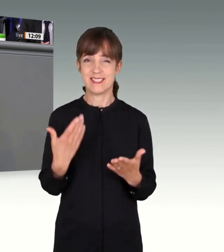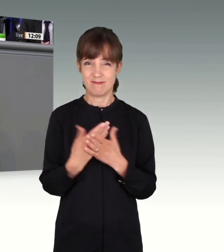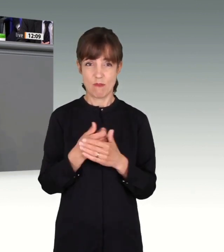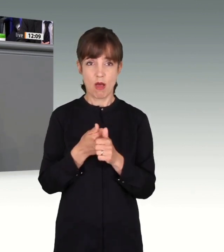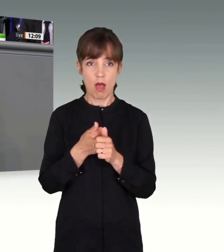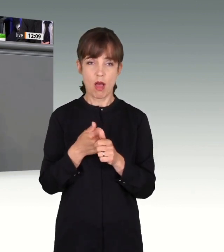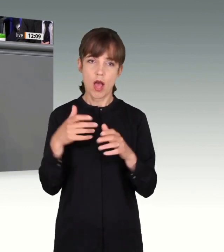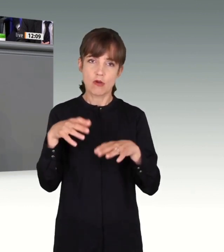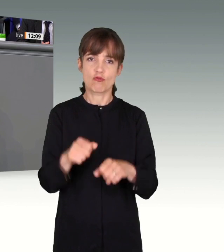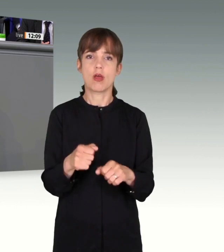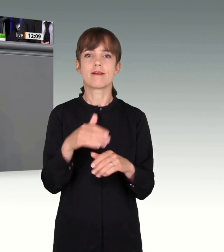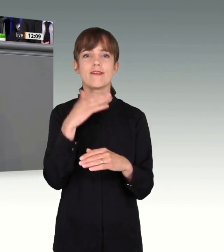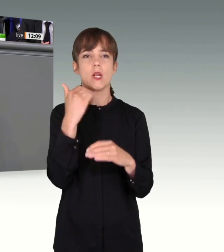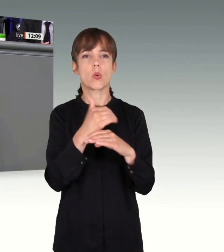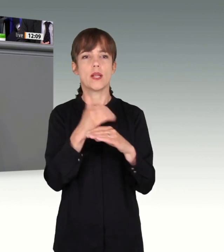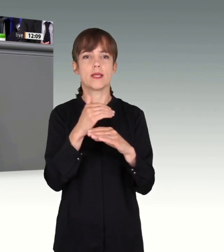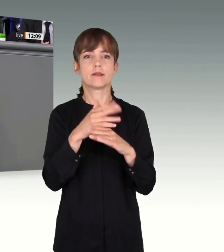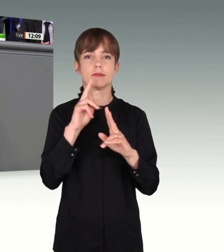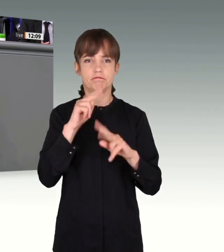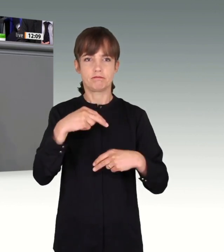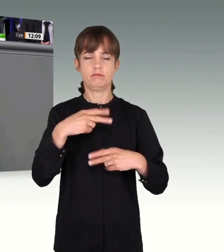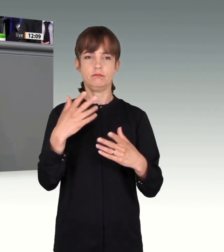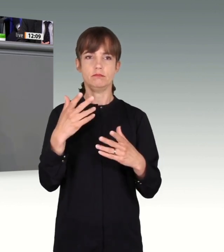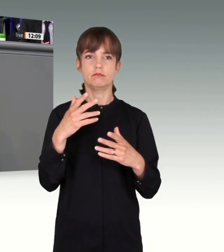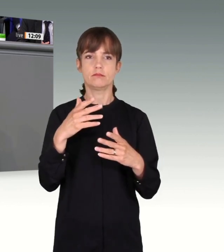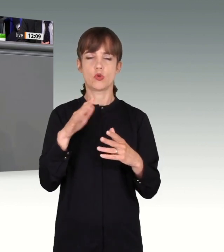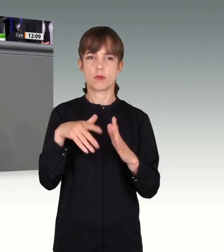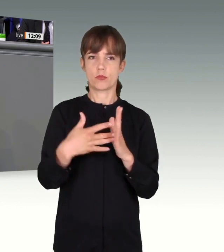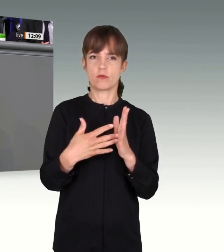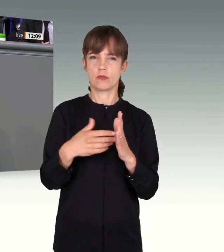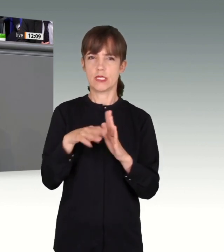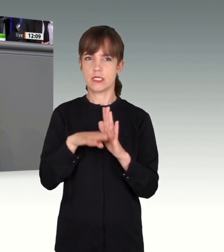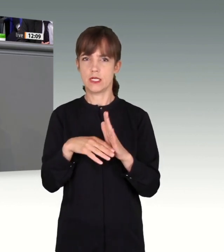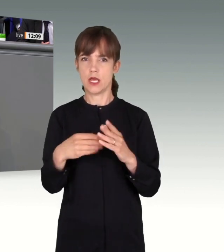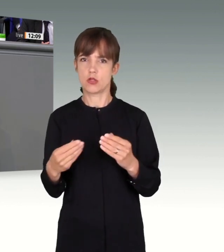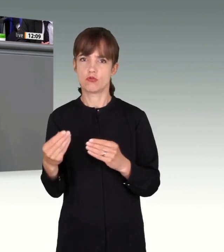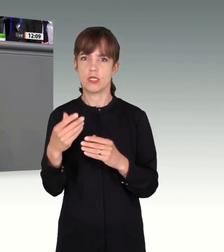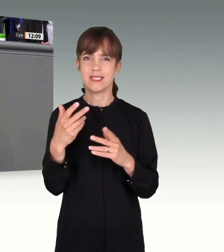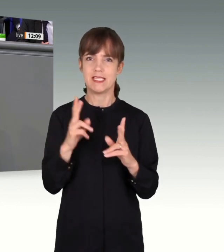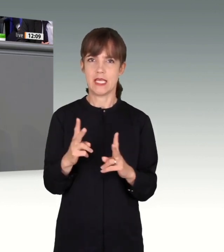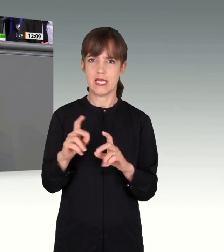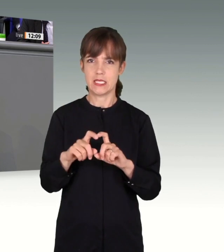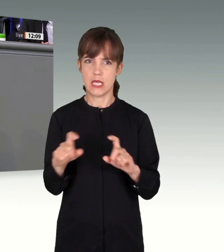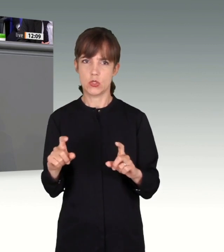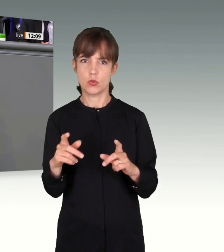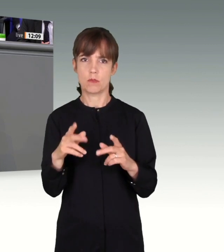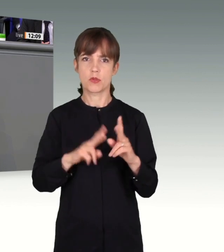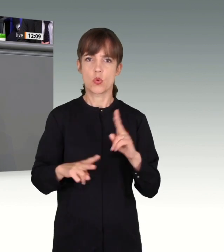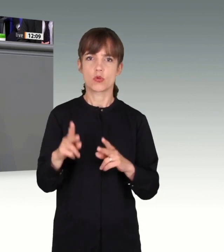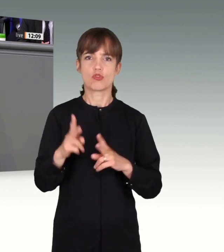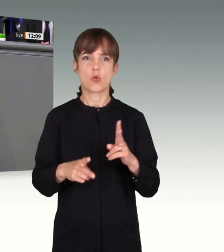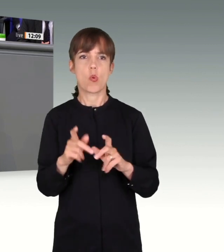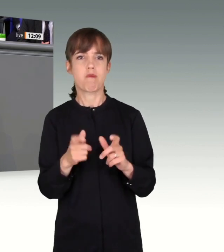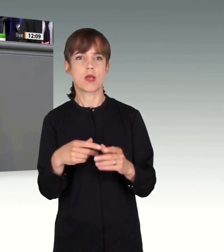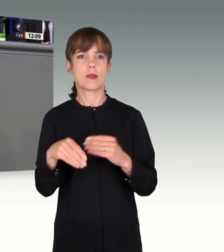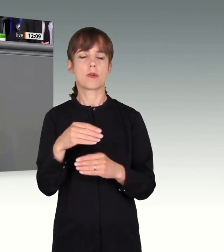Behörden und die Ministerien ihr eigenes Handeln kritisch aufarbeiten. Wir haben im Ausschuss Zeugen erlebt, denen jede Selbstreflexion